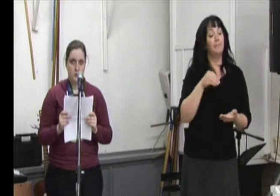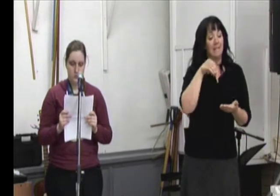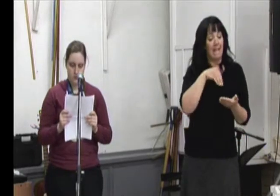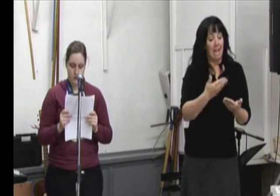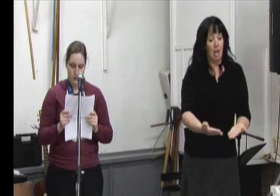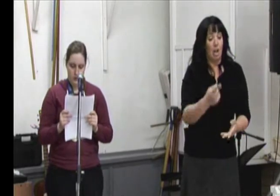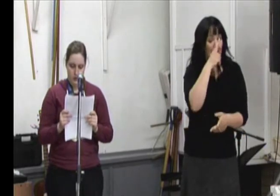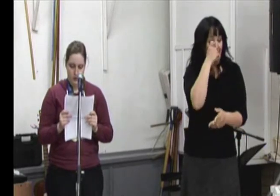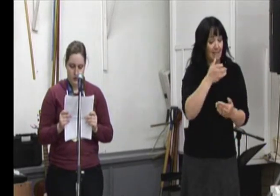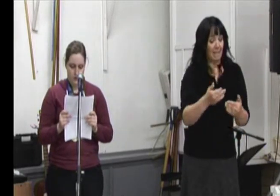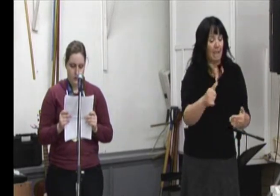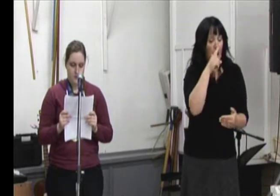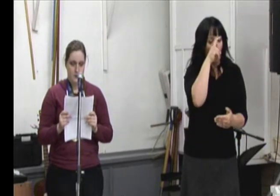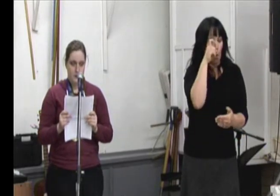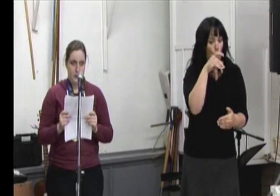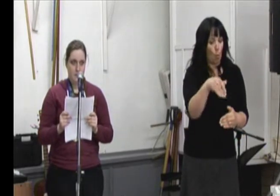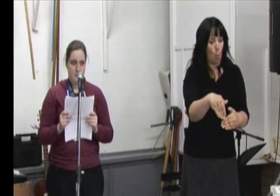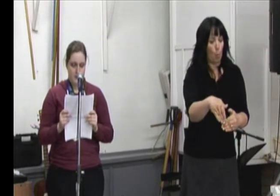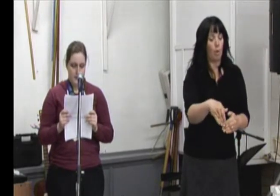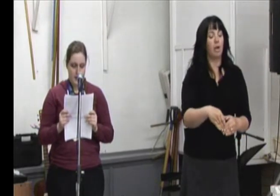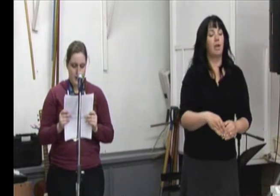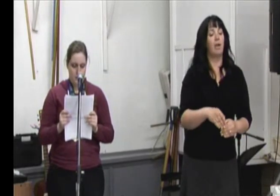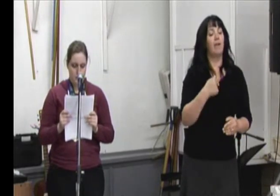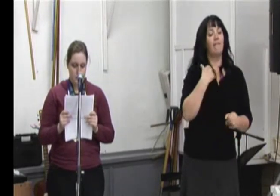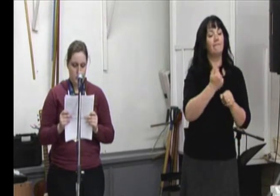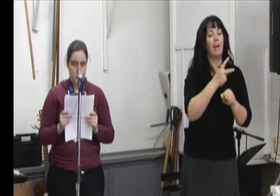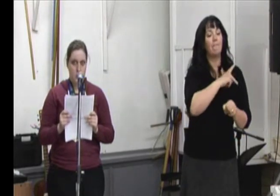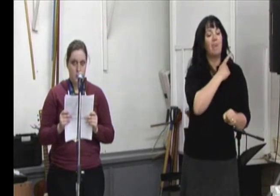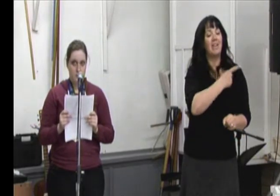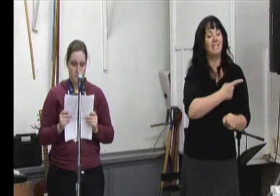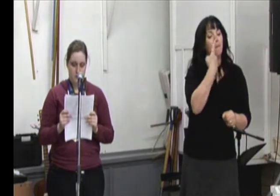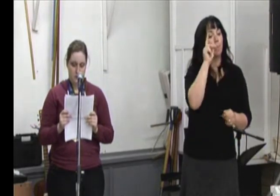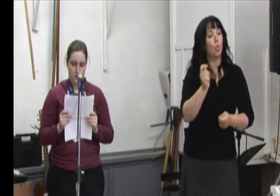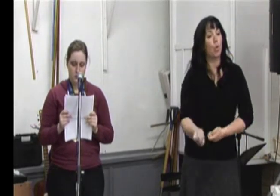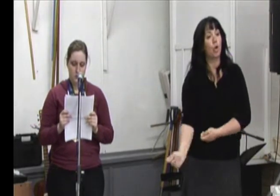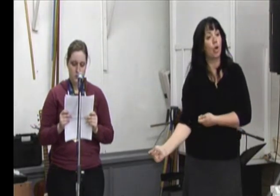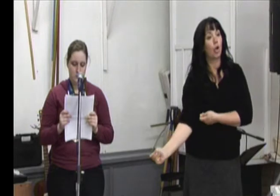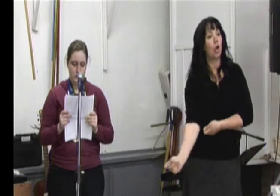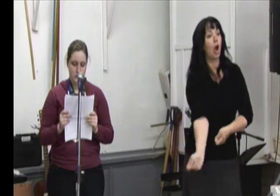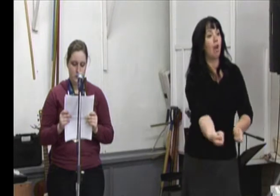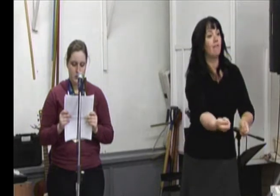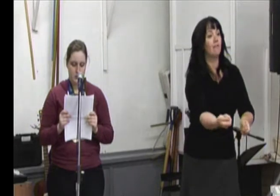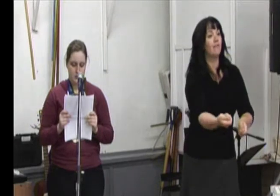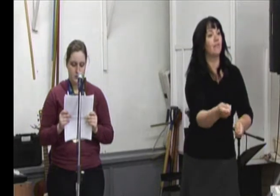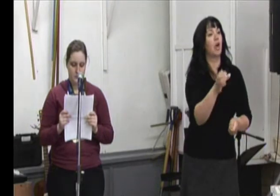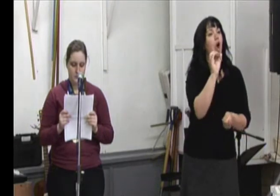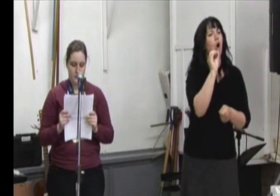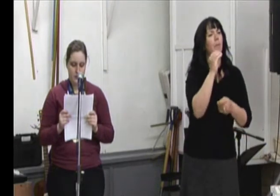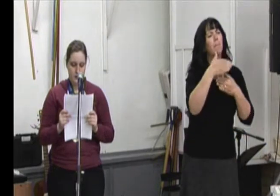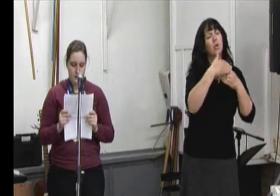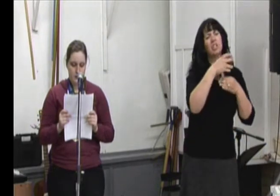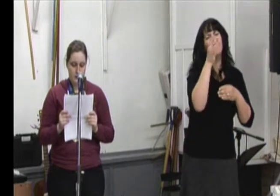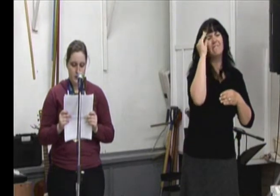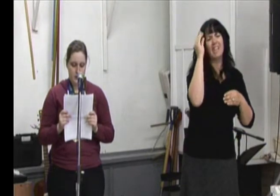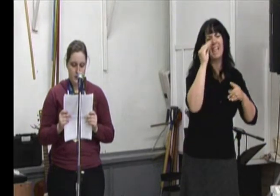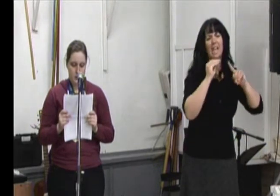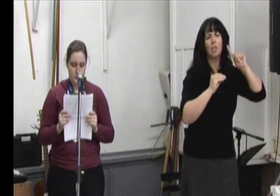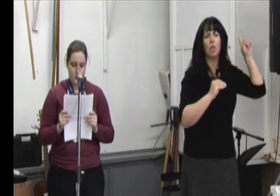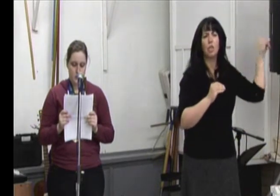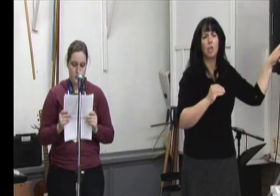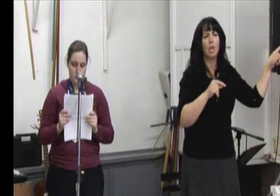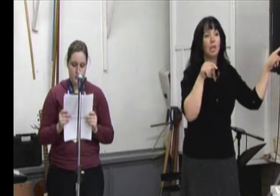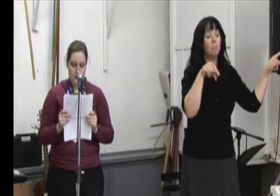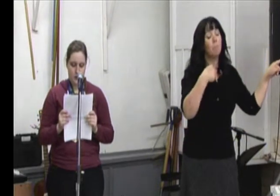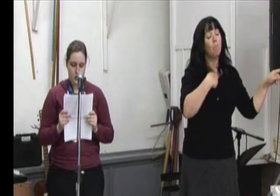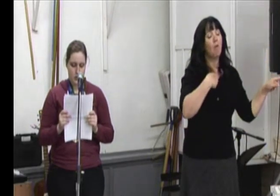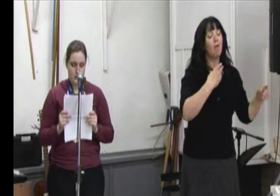été, au mois d'août, je vais faire le commercial pour le golf au Robocto près de Predicton. C'est dans